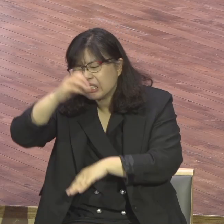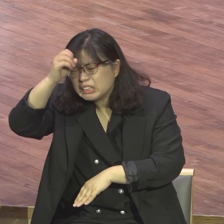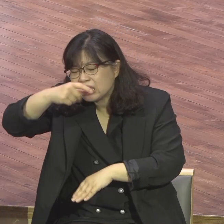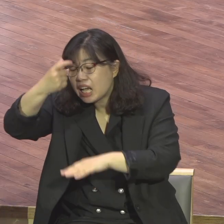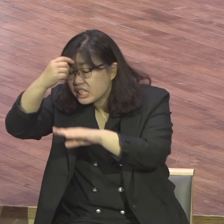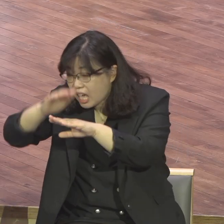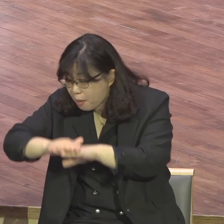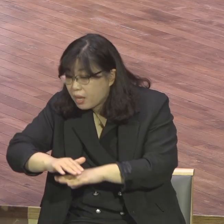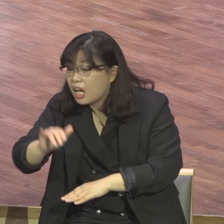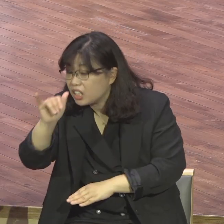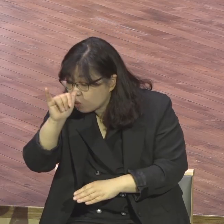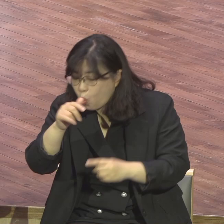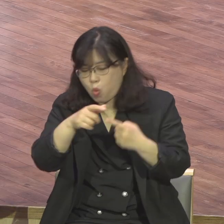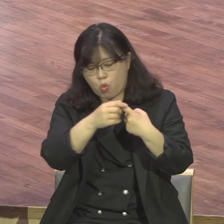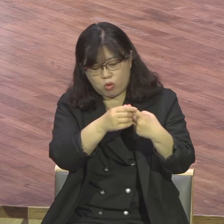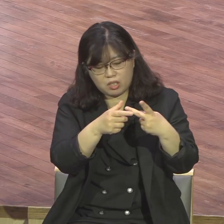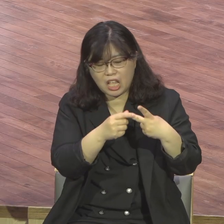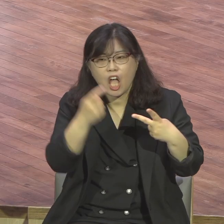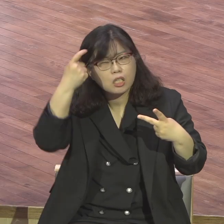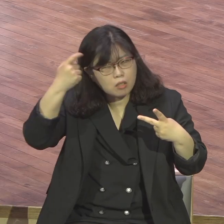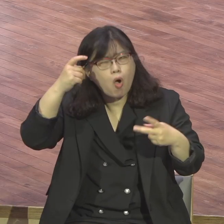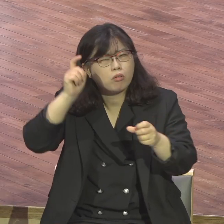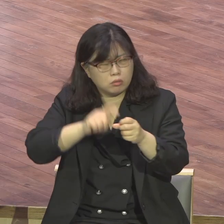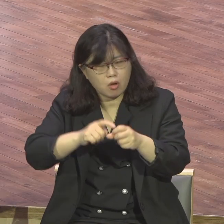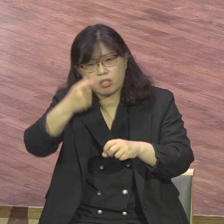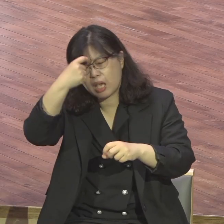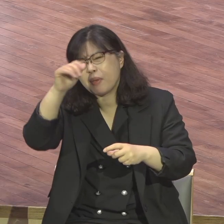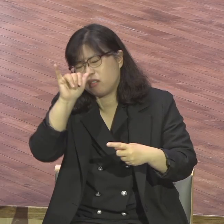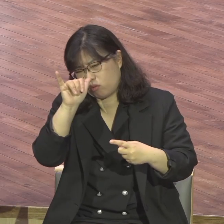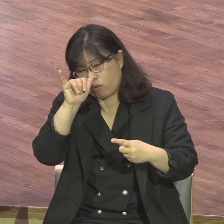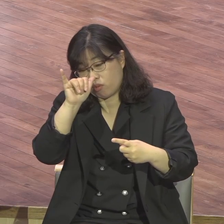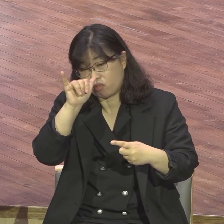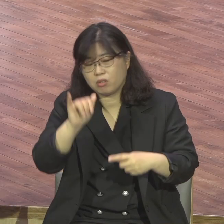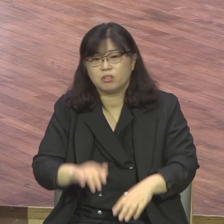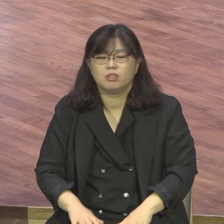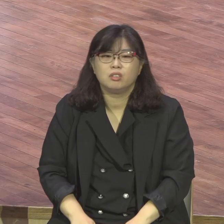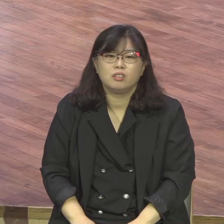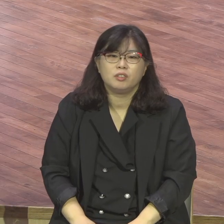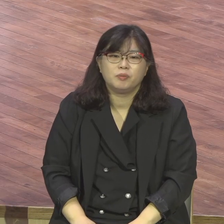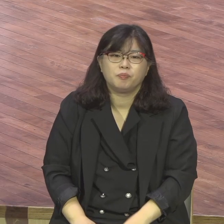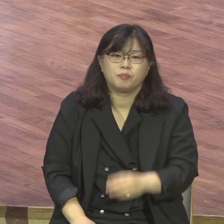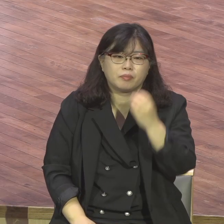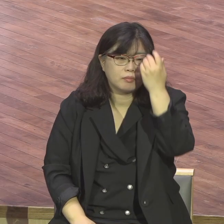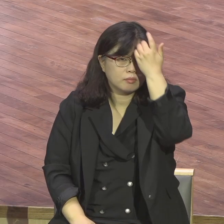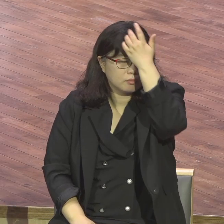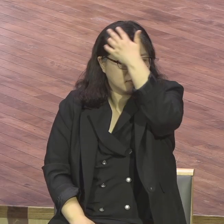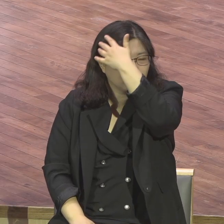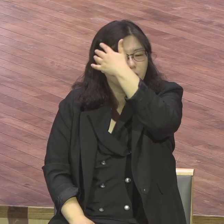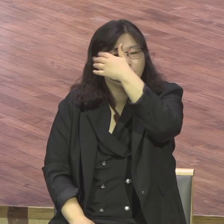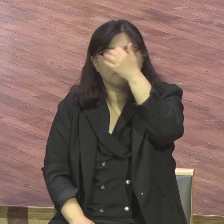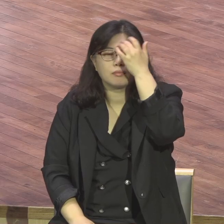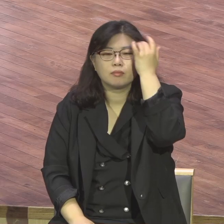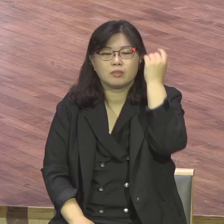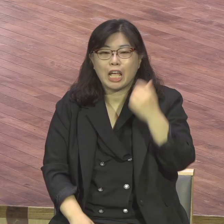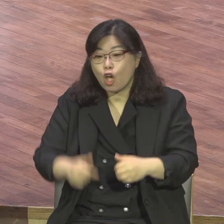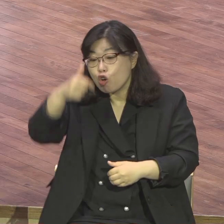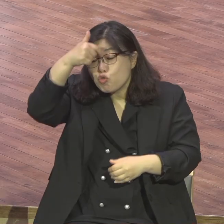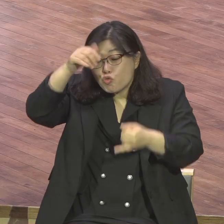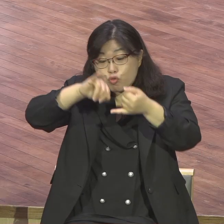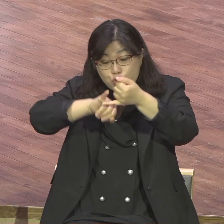하나님이 기뻐하시지 않는 제사가 있어요 예배에 대한 내용이 많이 나오지요 이사야서,